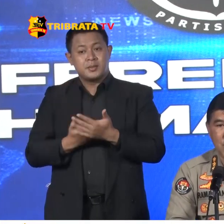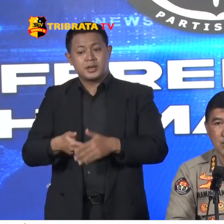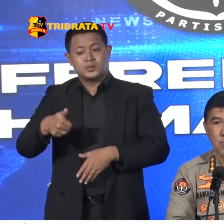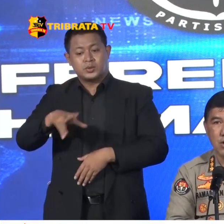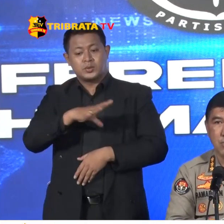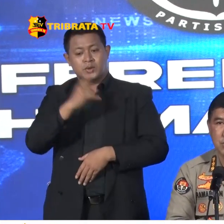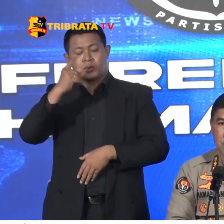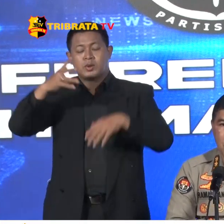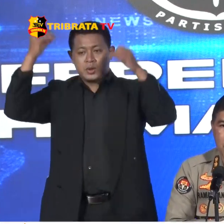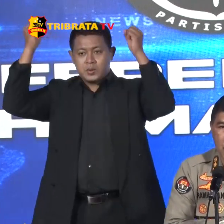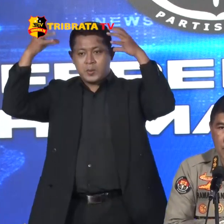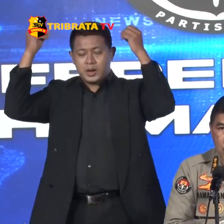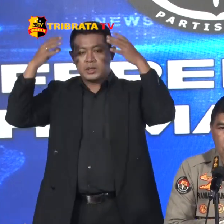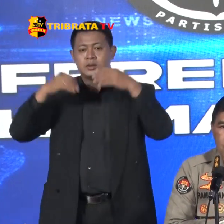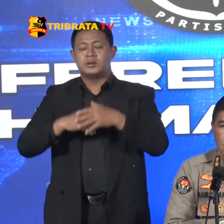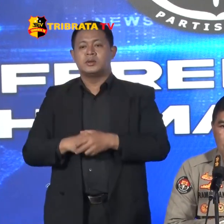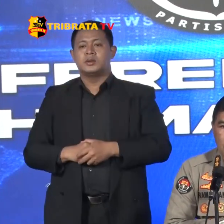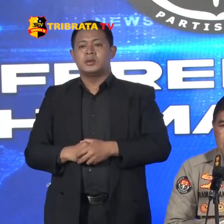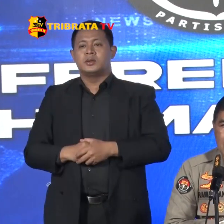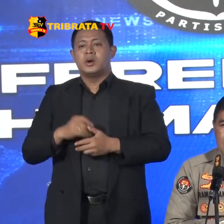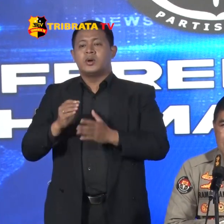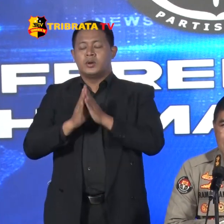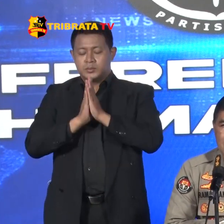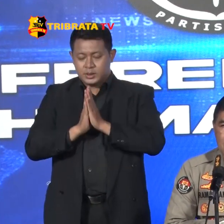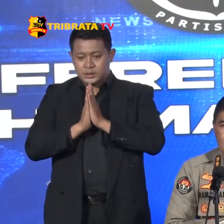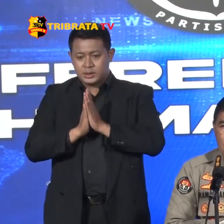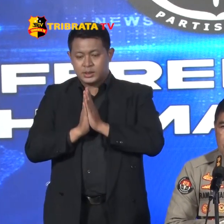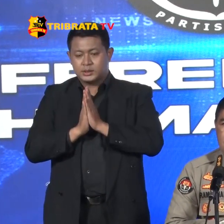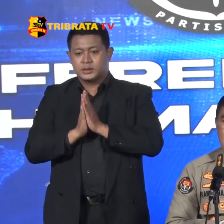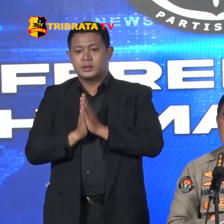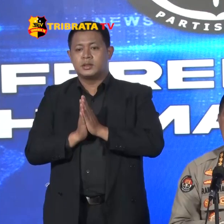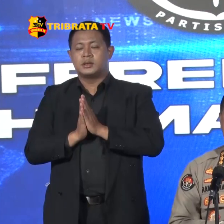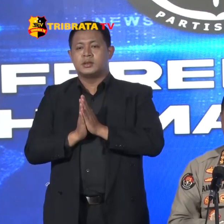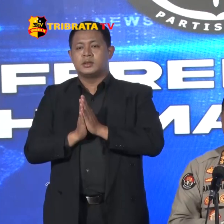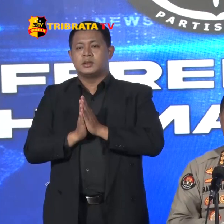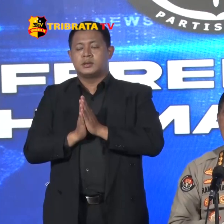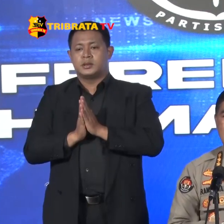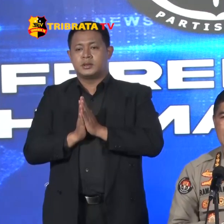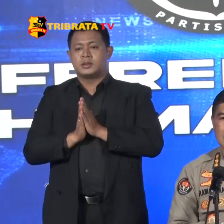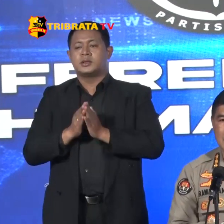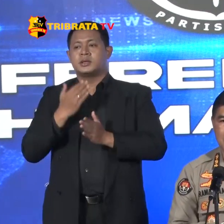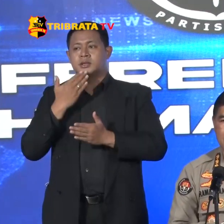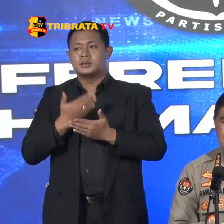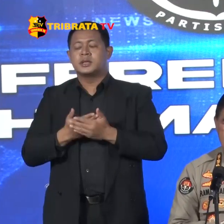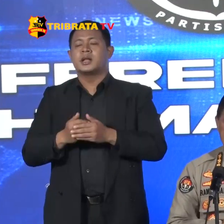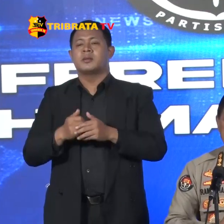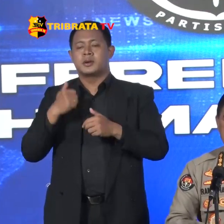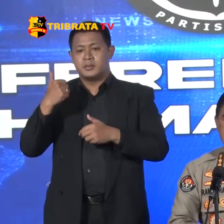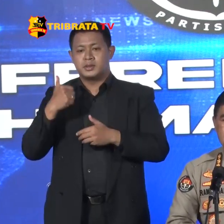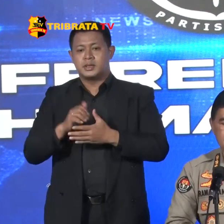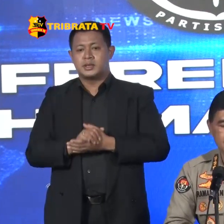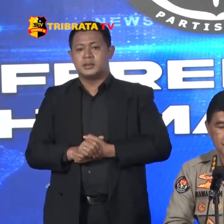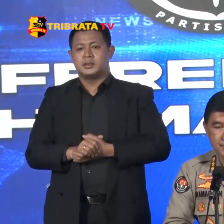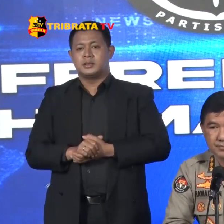Wassalamualaikum Warahmatullahi Wabarakatuh Om Santi Santi Santi Om Nama Budaya Salam Kebajikan